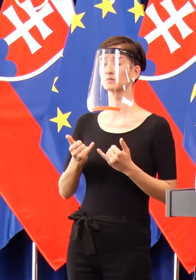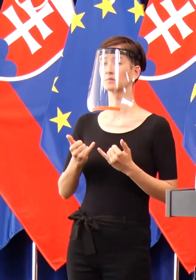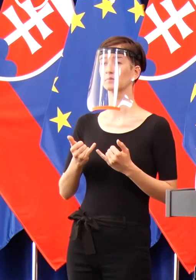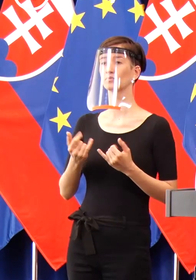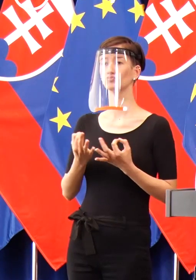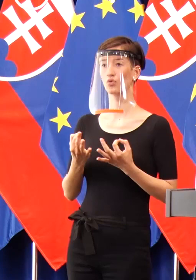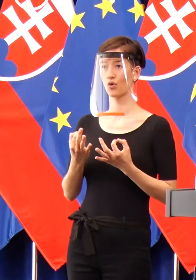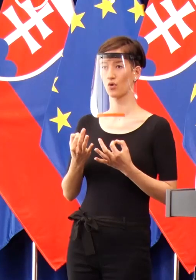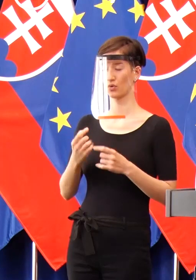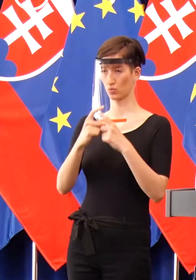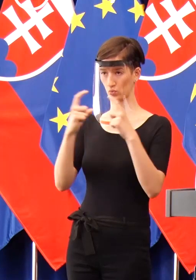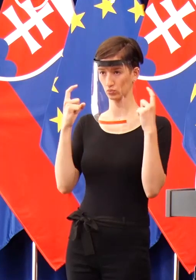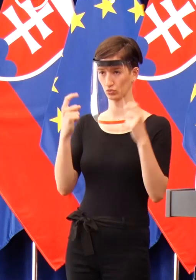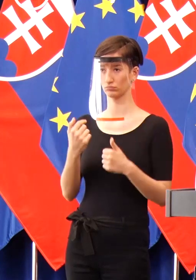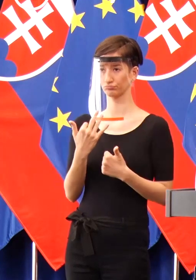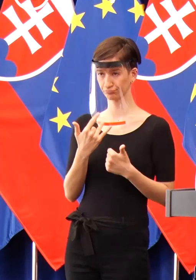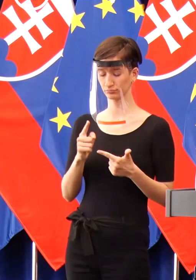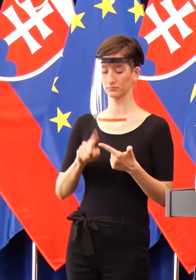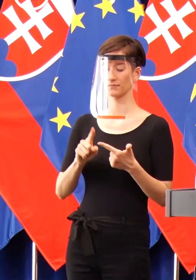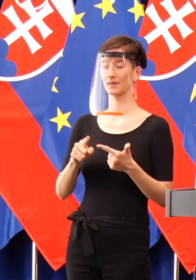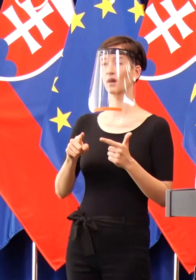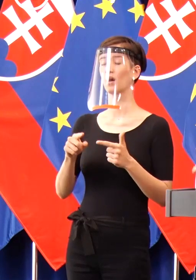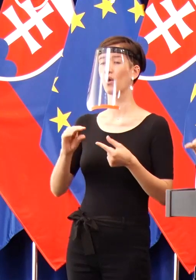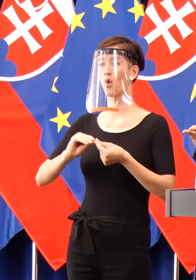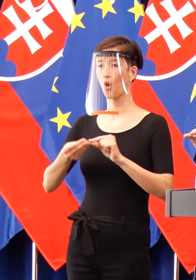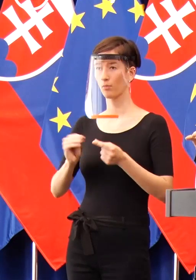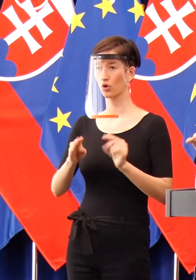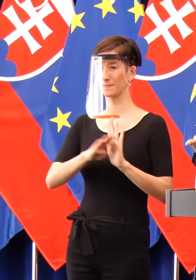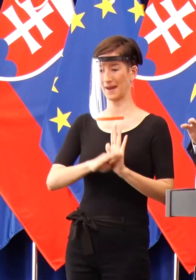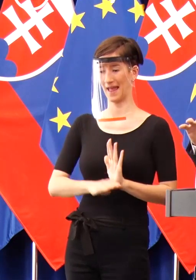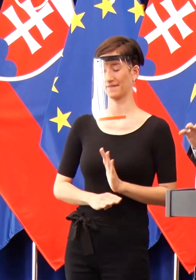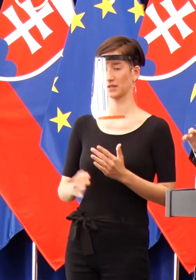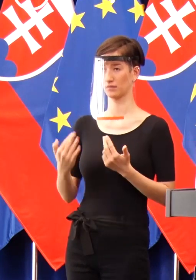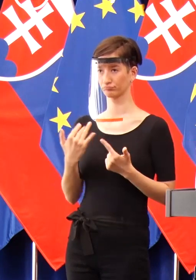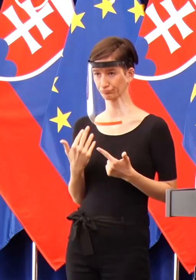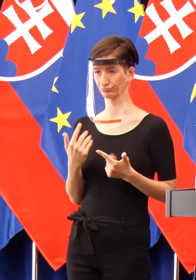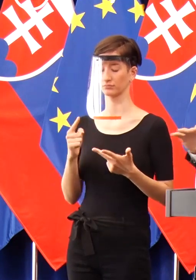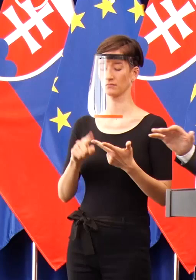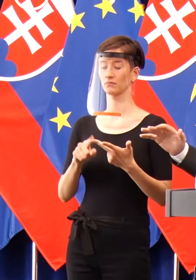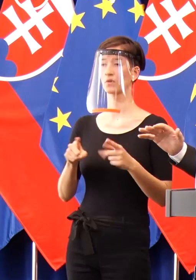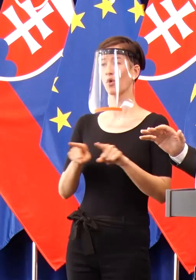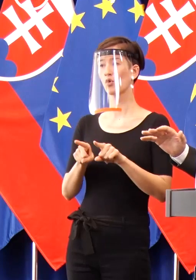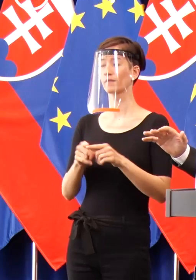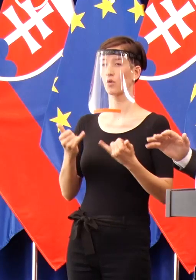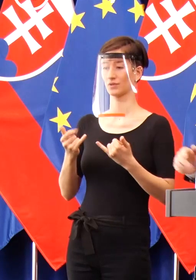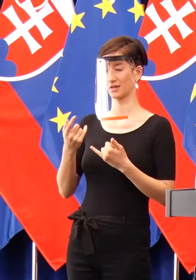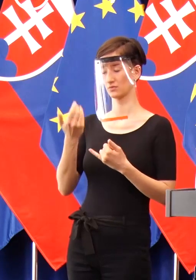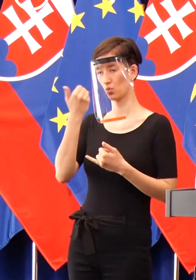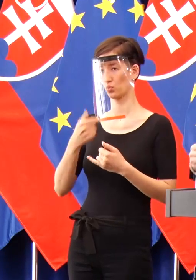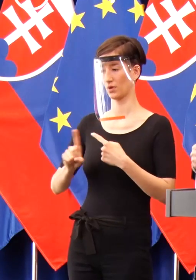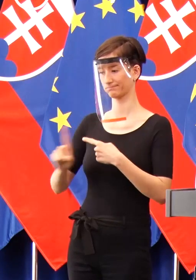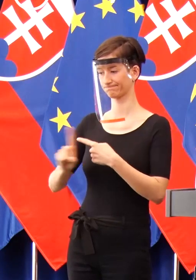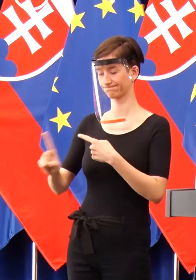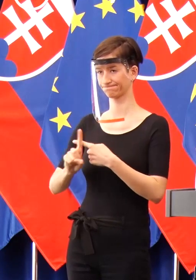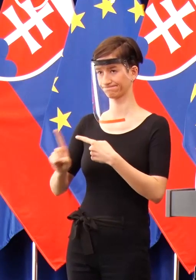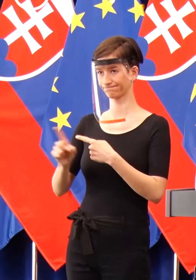% klesol počet návštevníkov v potravinách. Zároveň ľudia kupujú väčšie košiky. To znamená, že kupujú to isté. Len